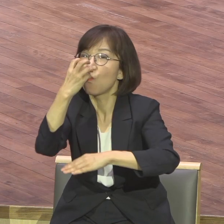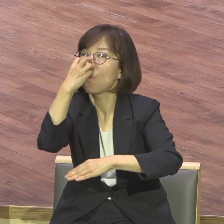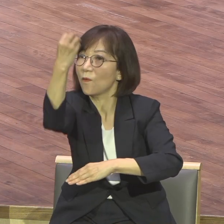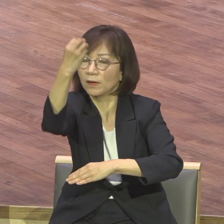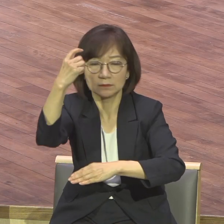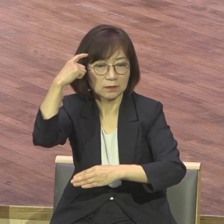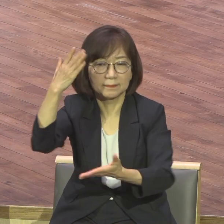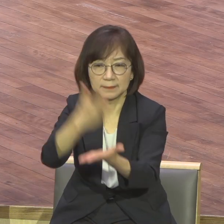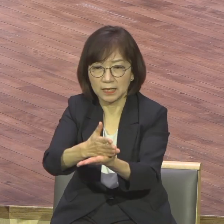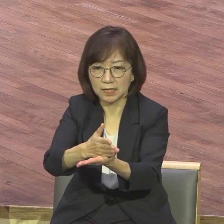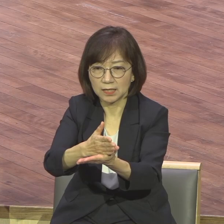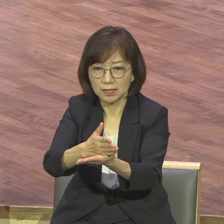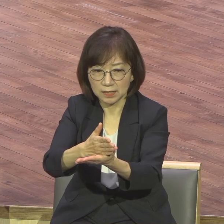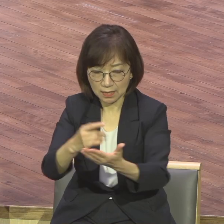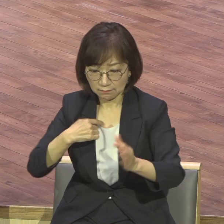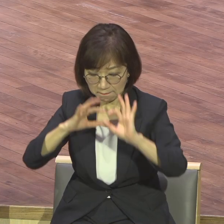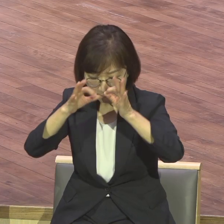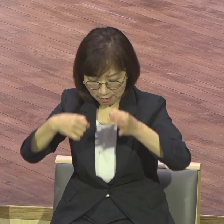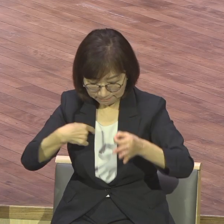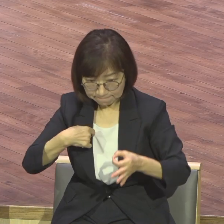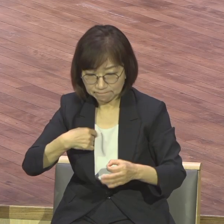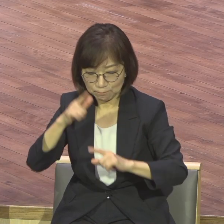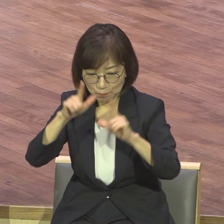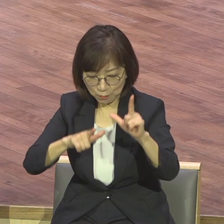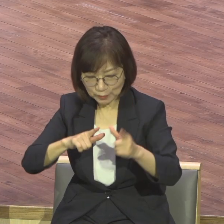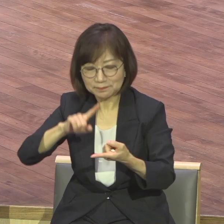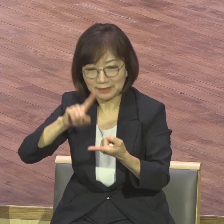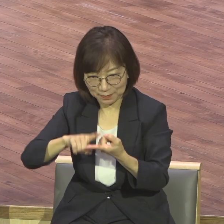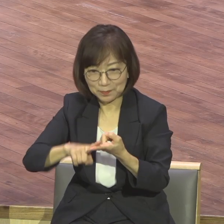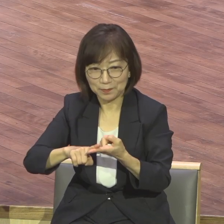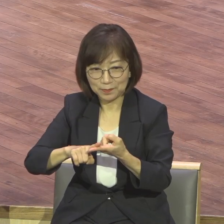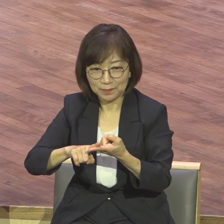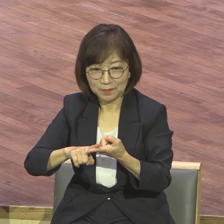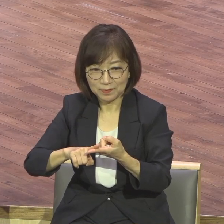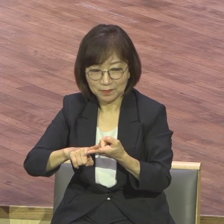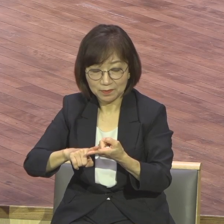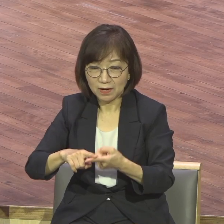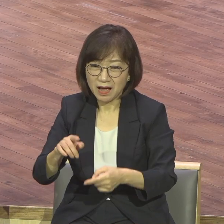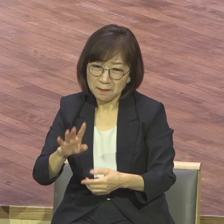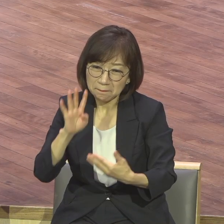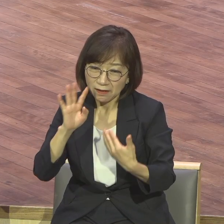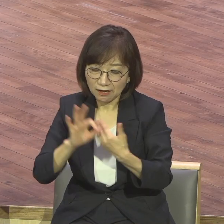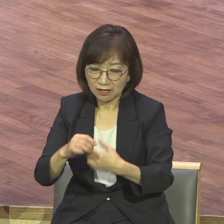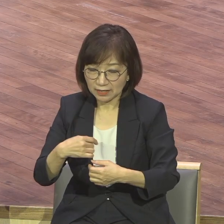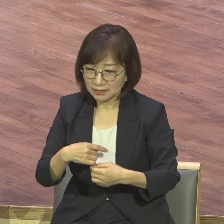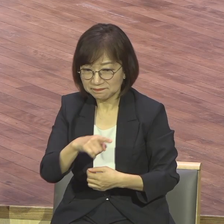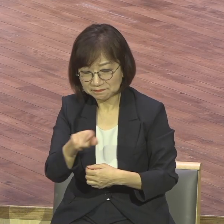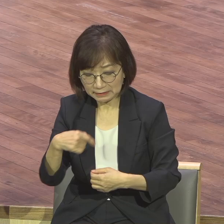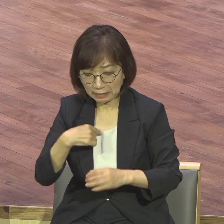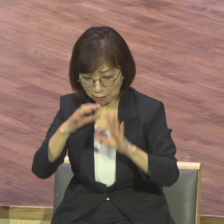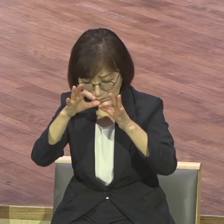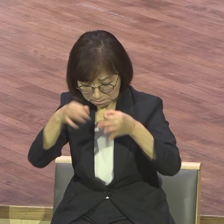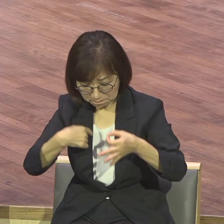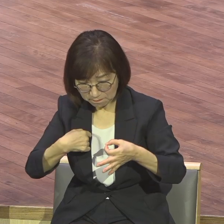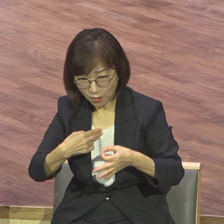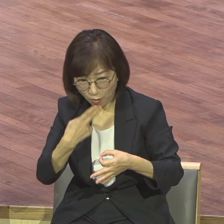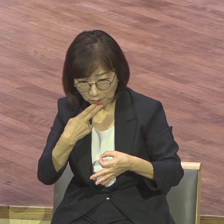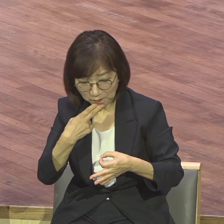주제 파악을 좀 해라 주제 파악이 안 되니까 이게 시험이 오는 것입니다 주제 파악이 안 되니까